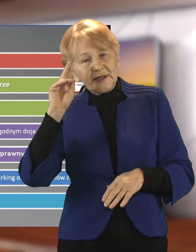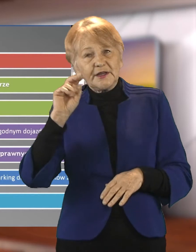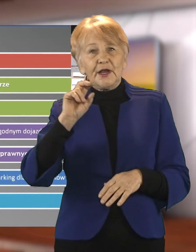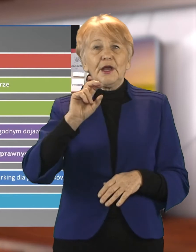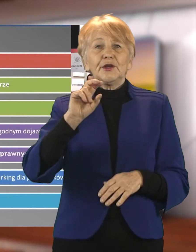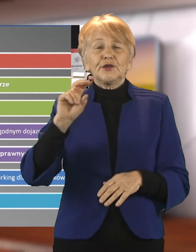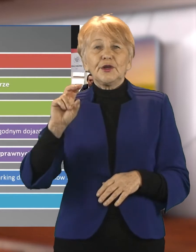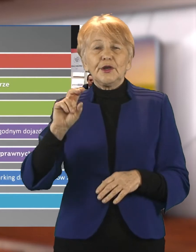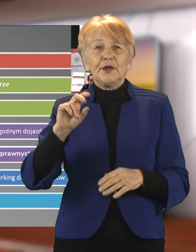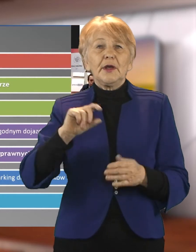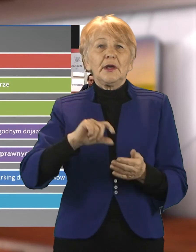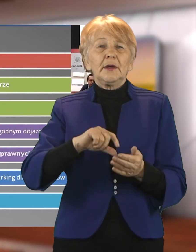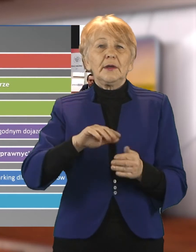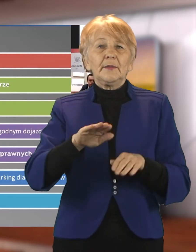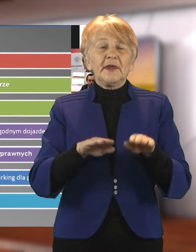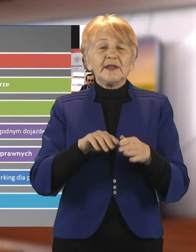100 miejsc.